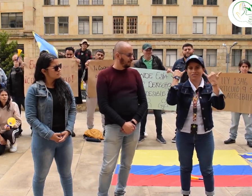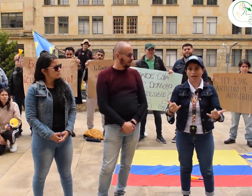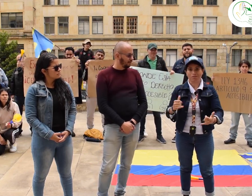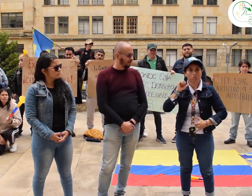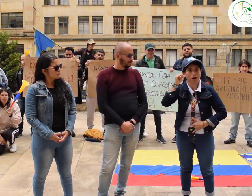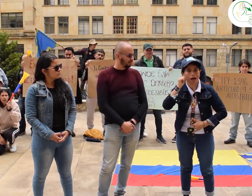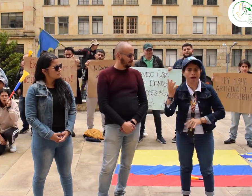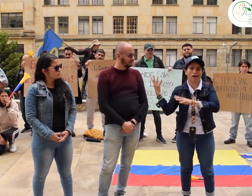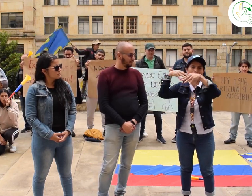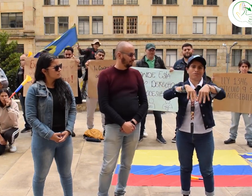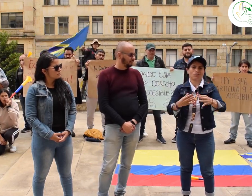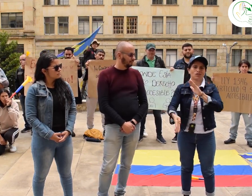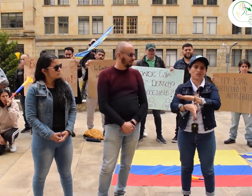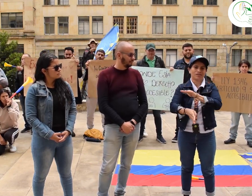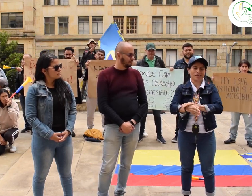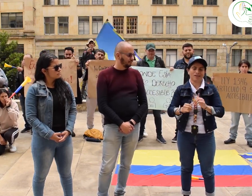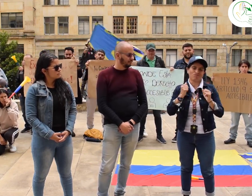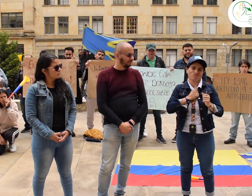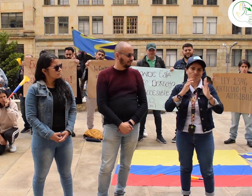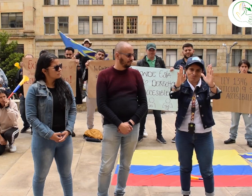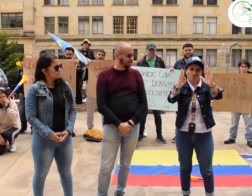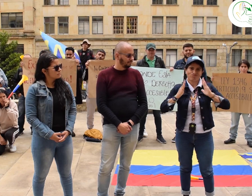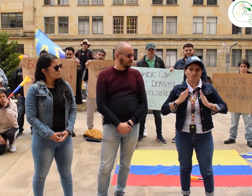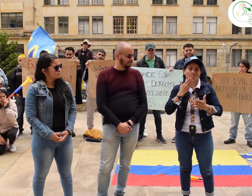continuamente sin cierre alguno y que se nos atienda.